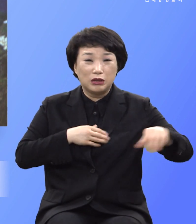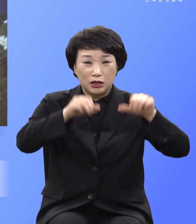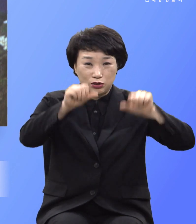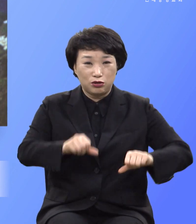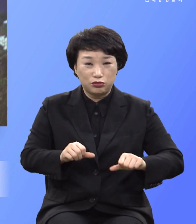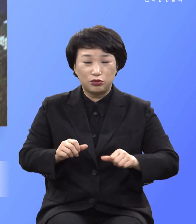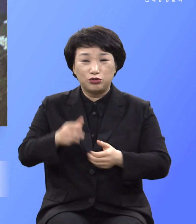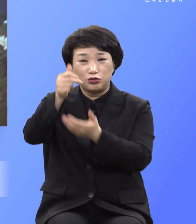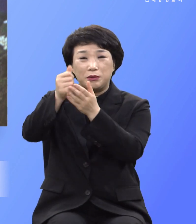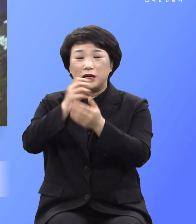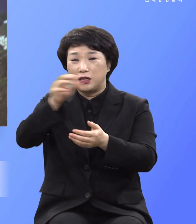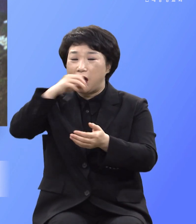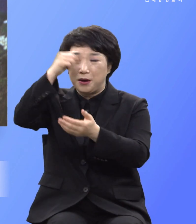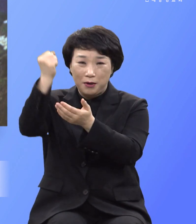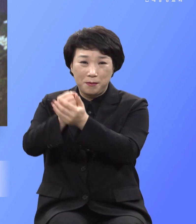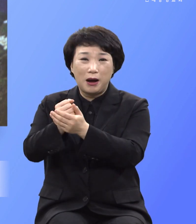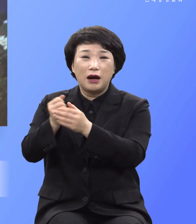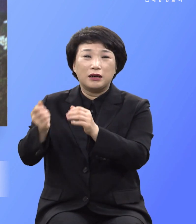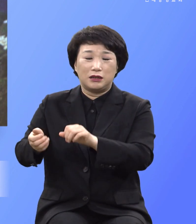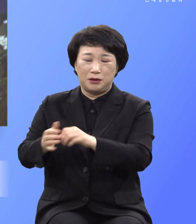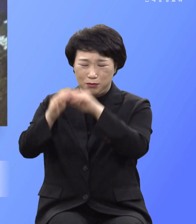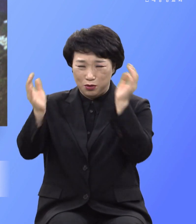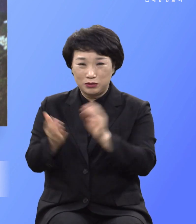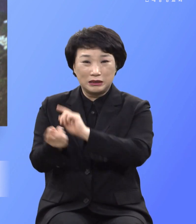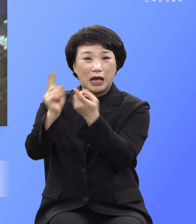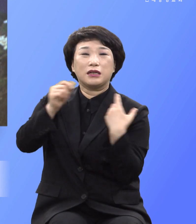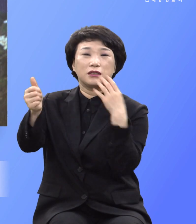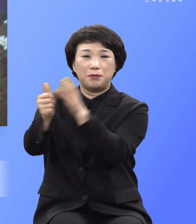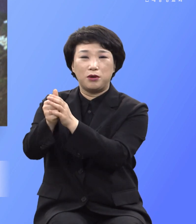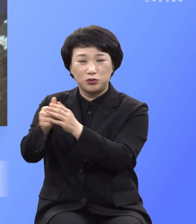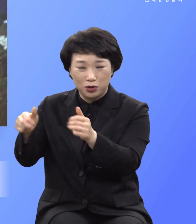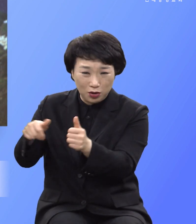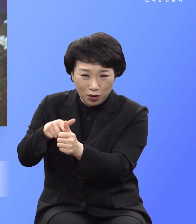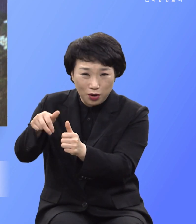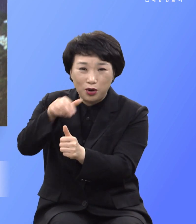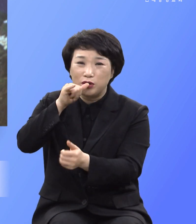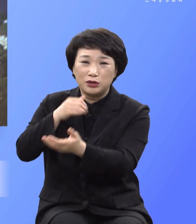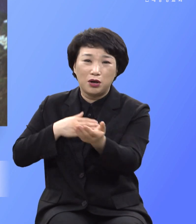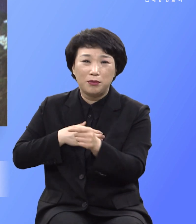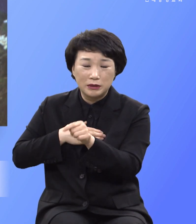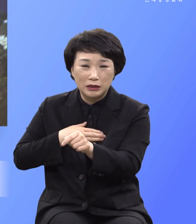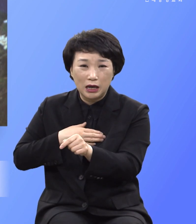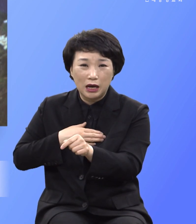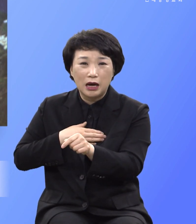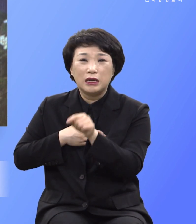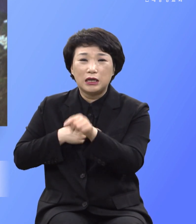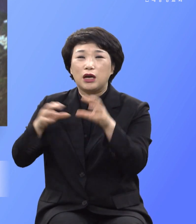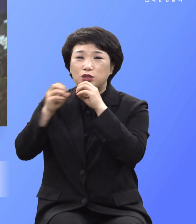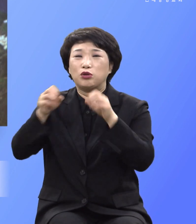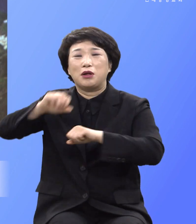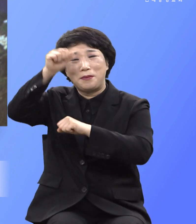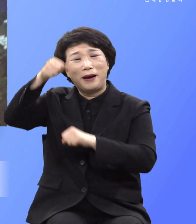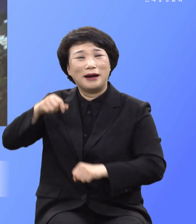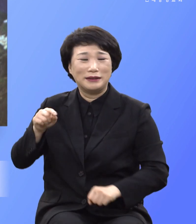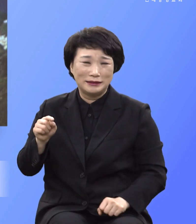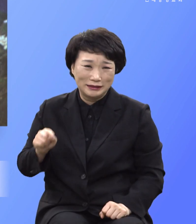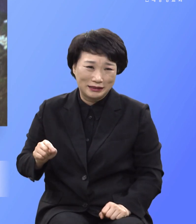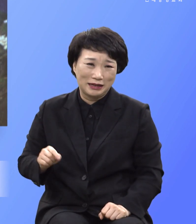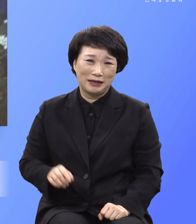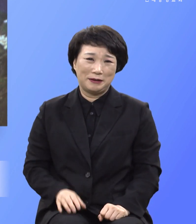죄를 짊어지고 가시는 길입니다 그것이 전도의 발가락입니다 여러분들